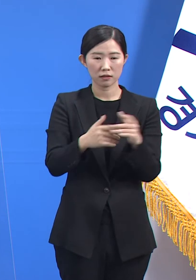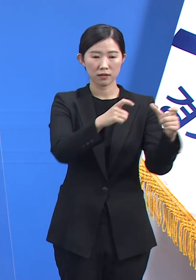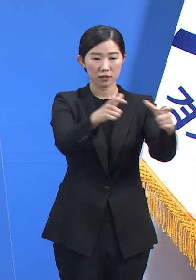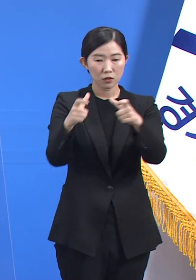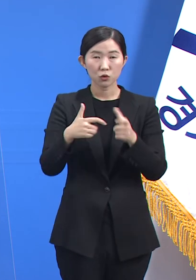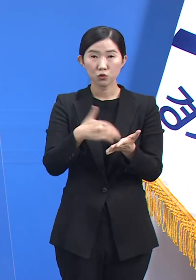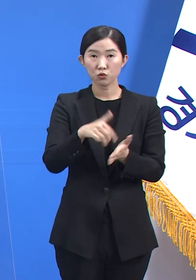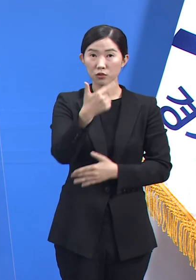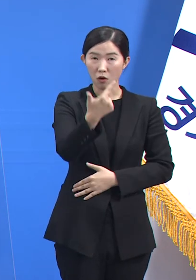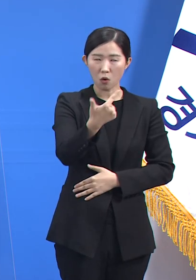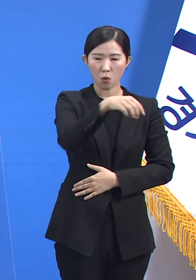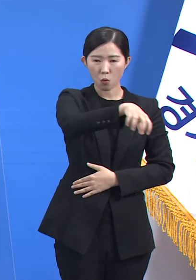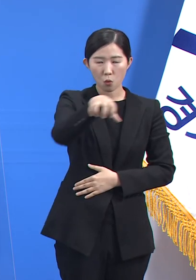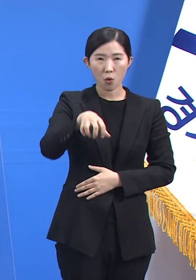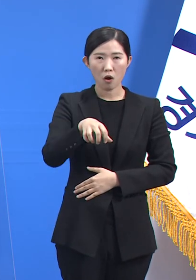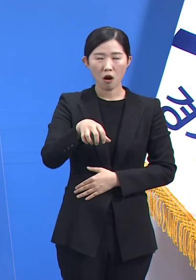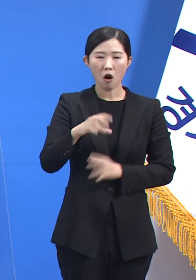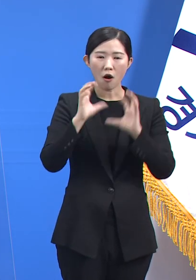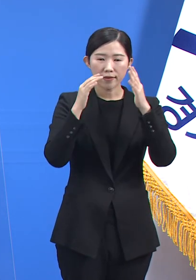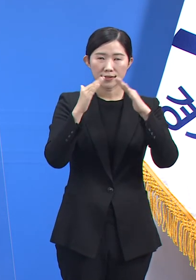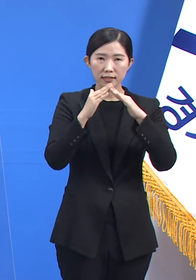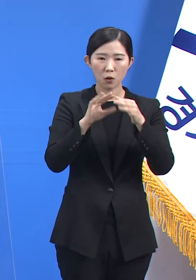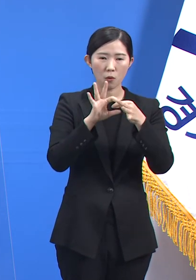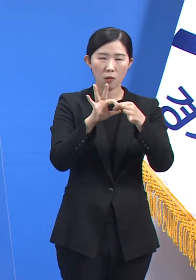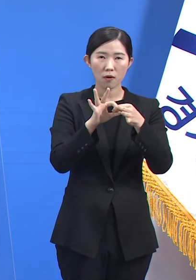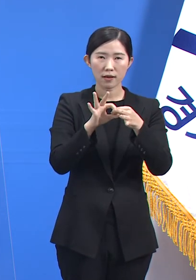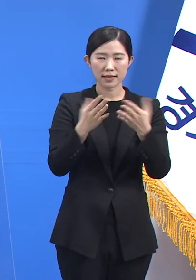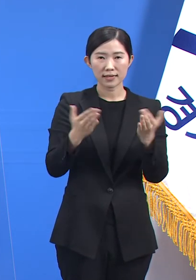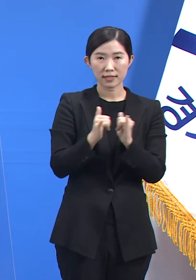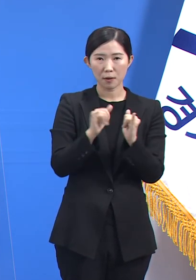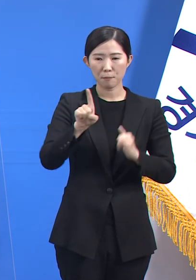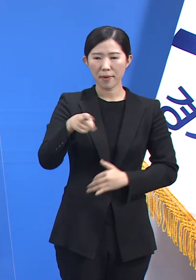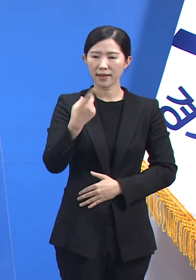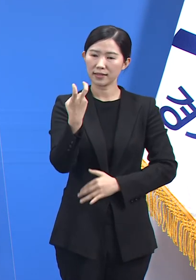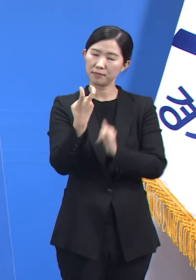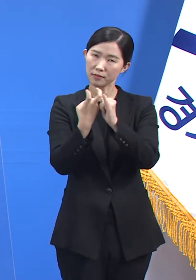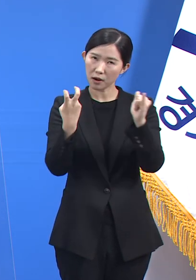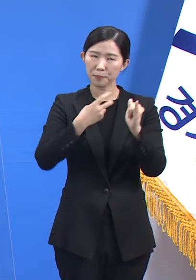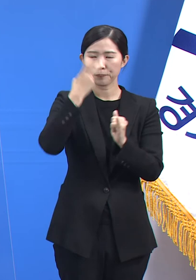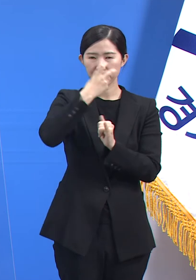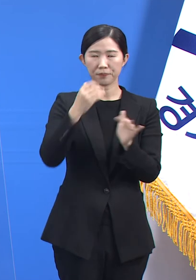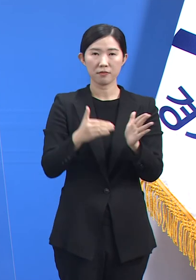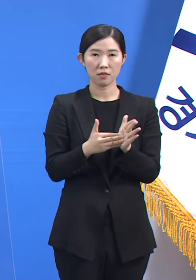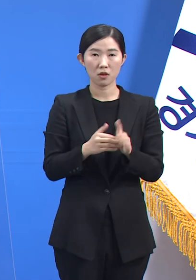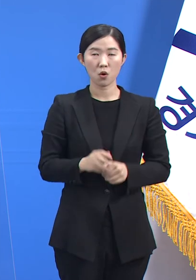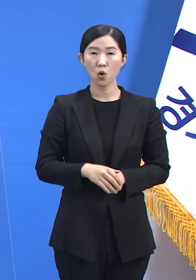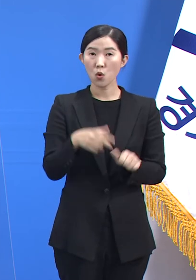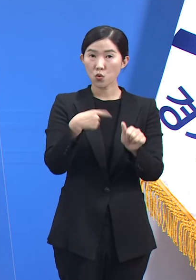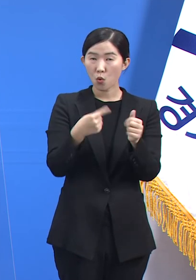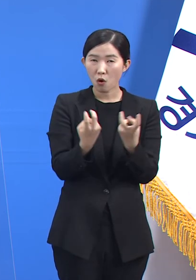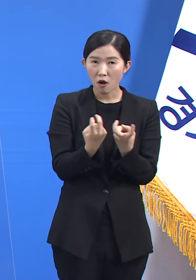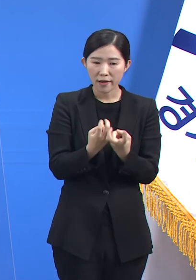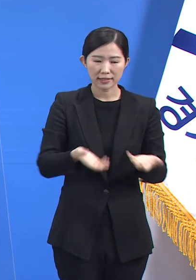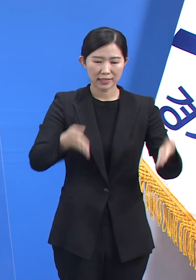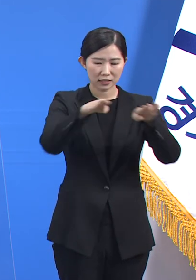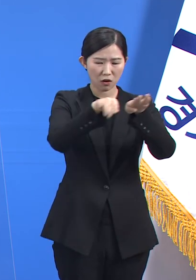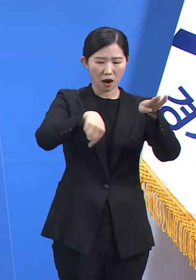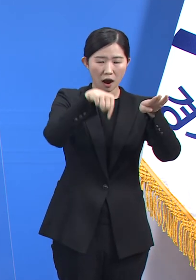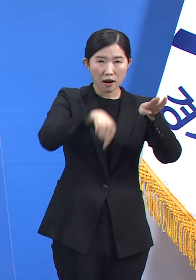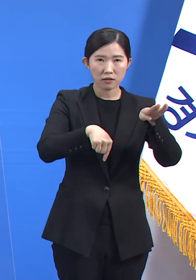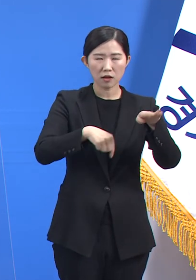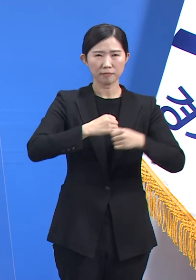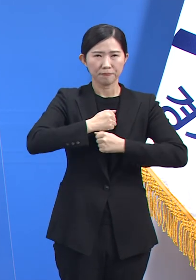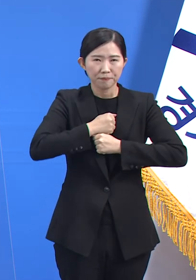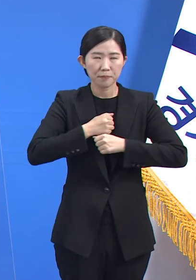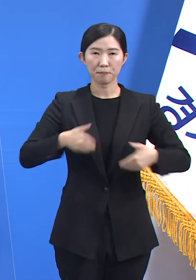관리자 120명을 대상으로 실시되었습니다. 감염 관리 교육은 첫째, 시설에서 준수되어야 하는